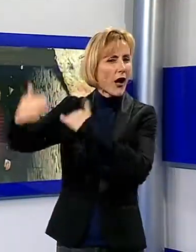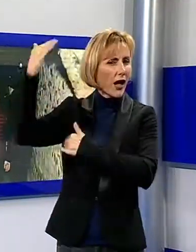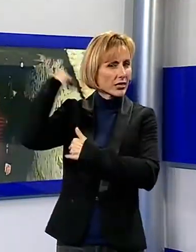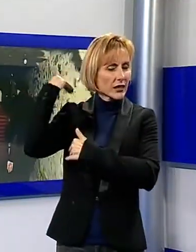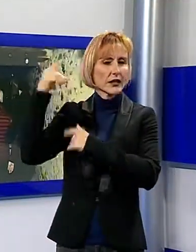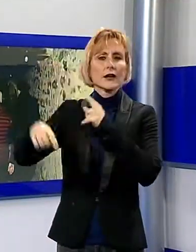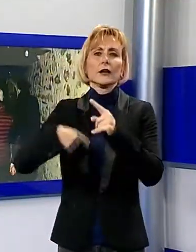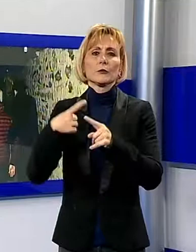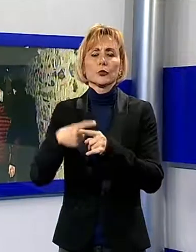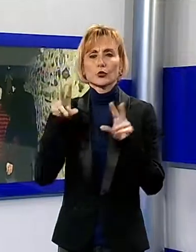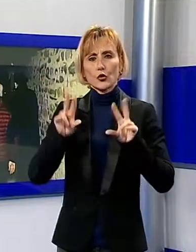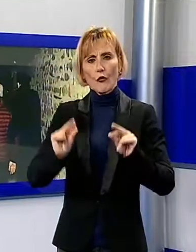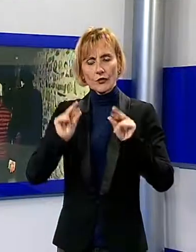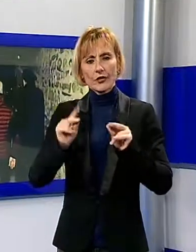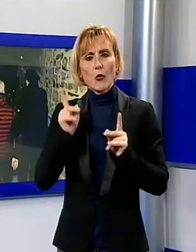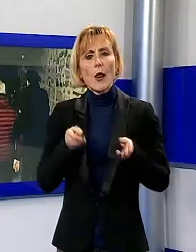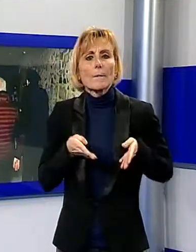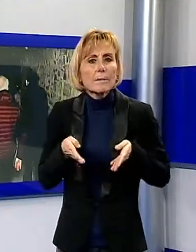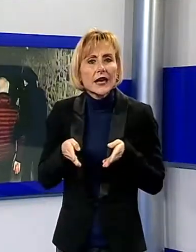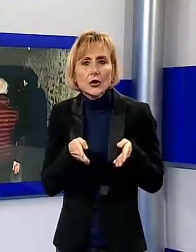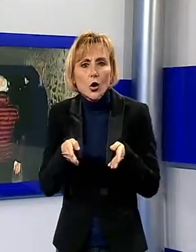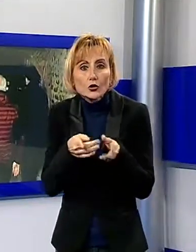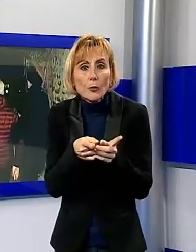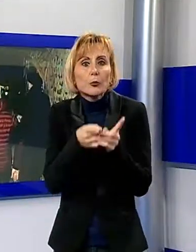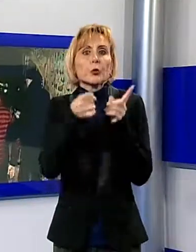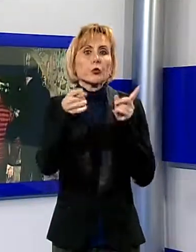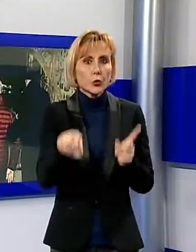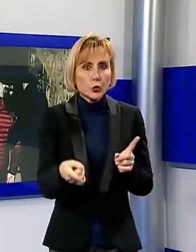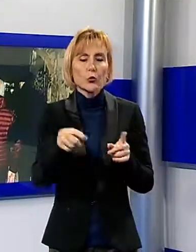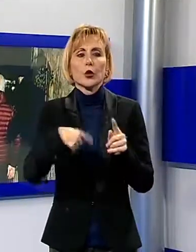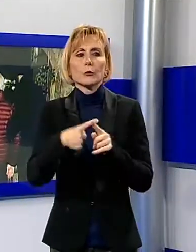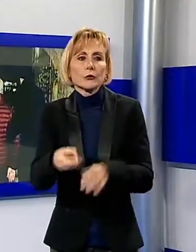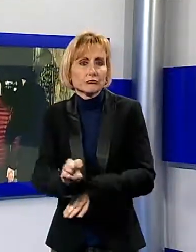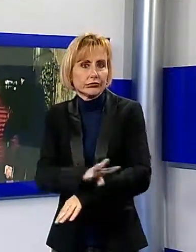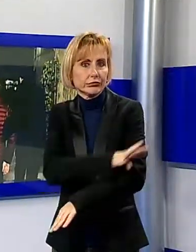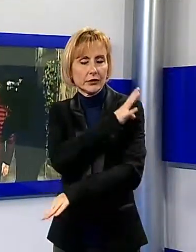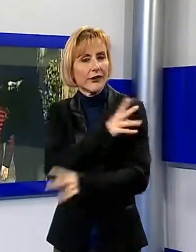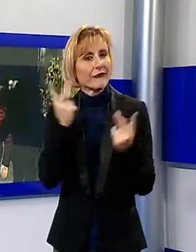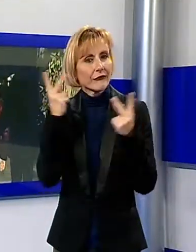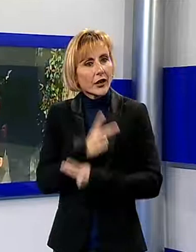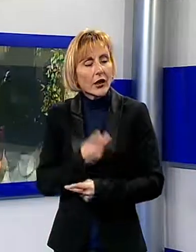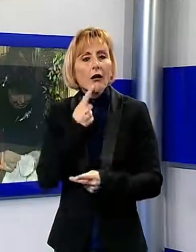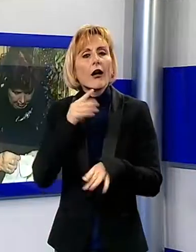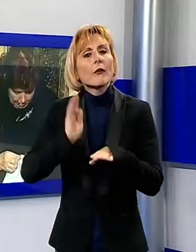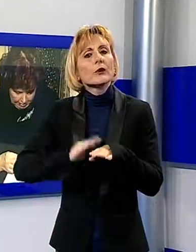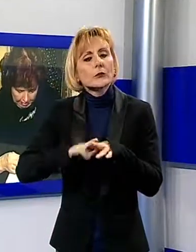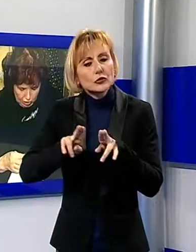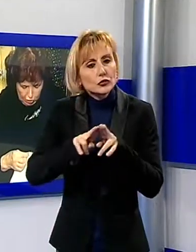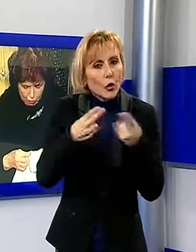è stata costituita dal percorso quest'anno più lungo e suggestivo del solito, cosa che ha permesso di scoprire e riscoprire nuovi